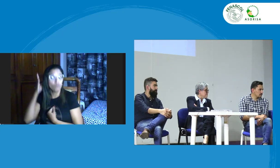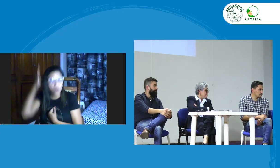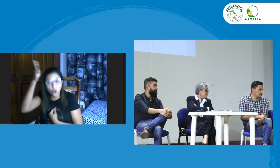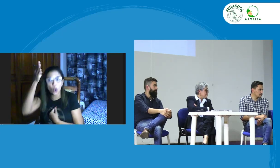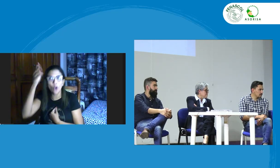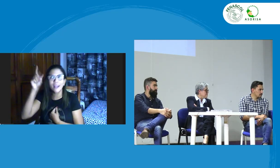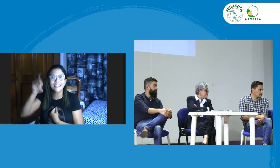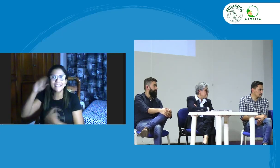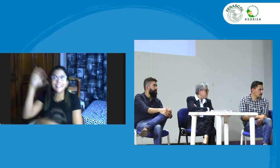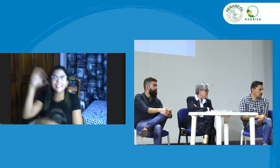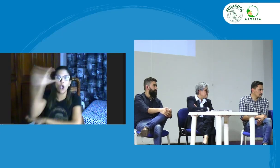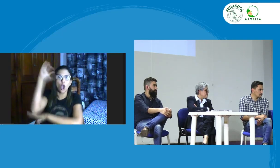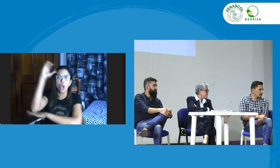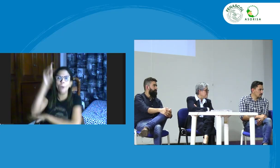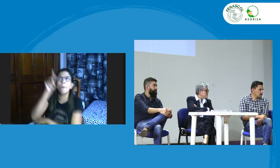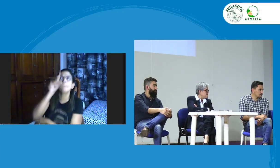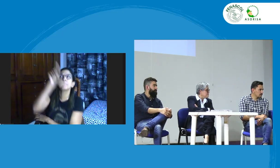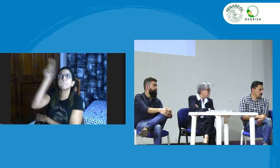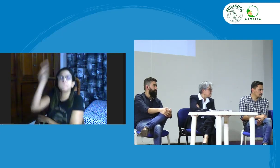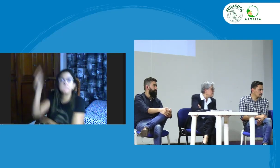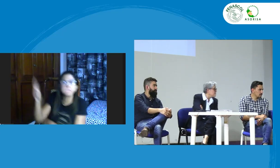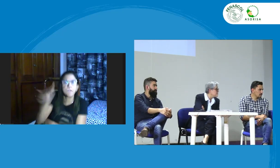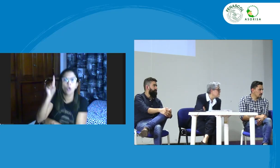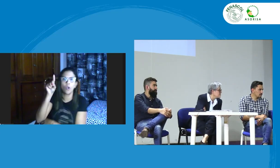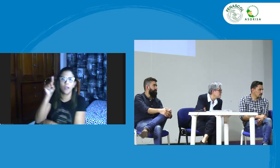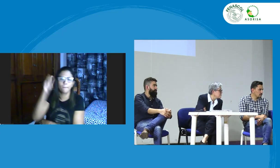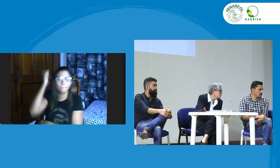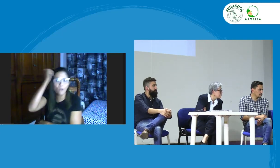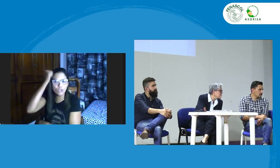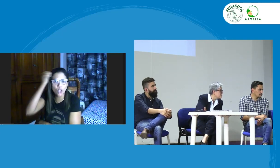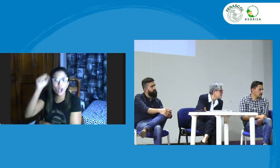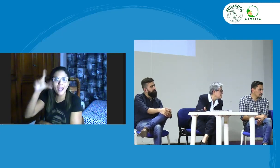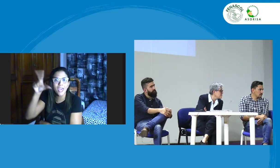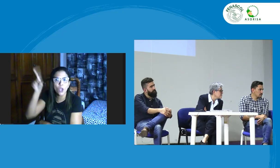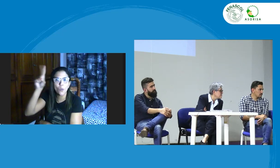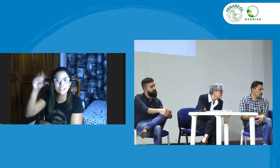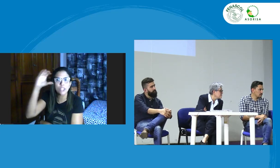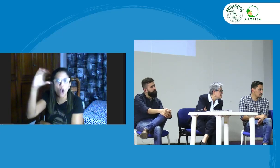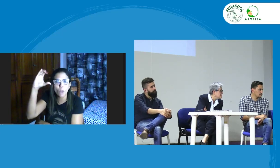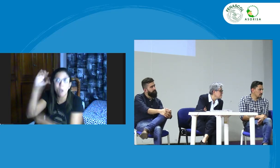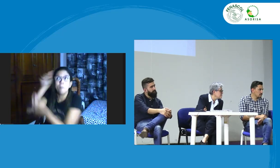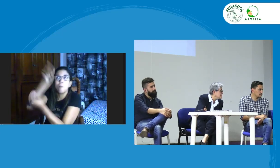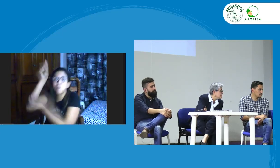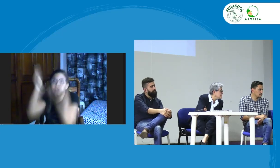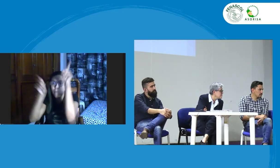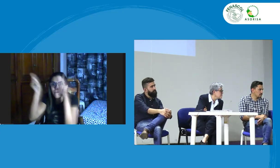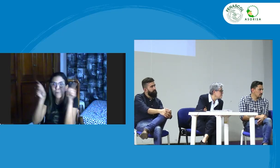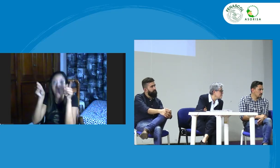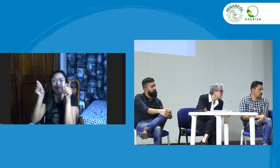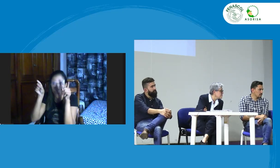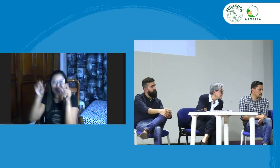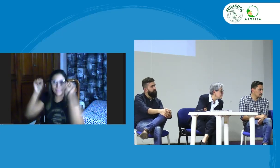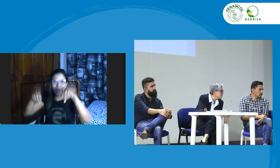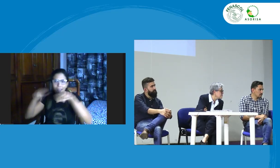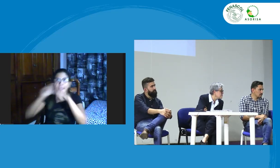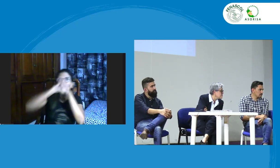15 años y pues he reconocido que hay docentes de lengua de señas